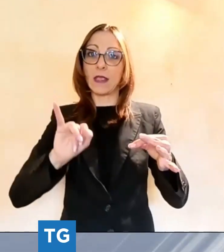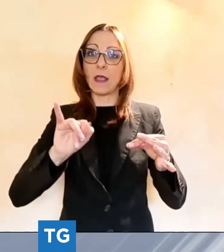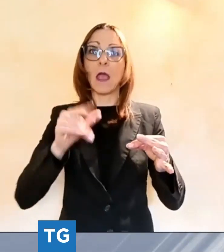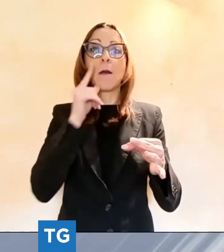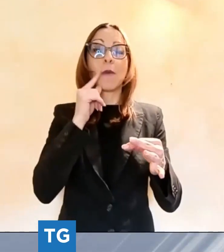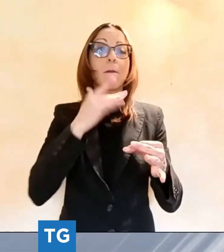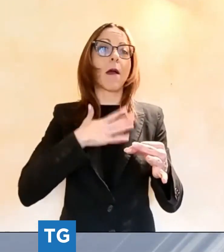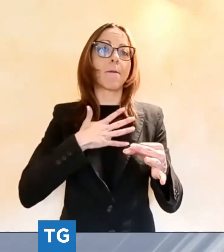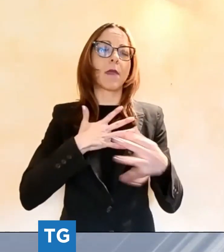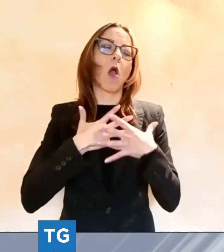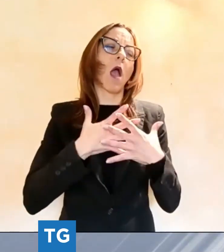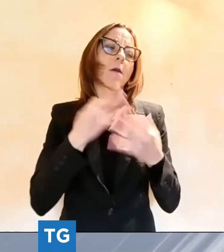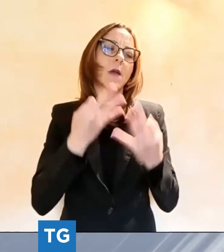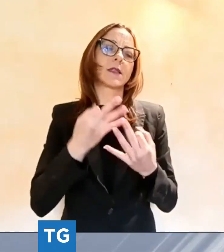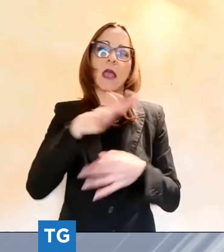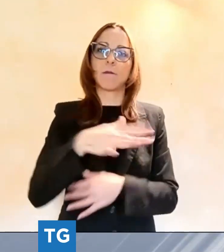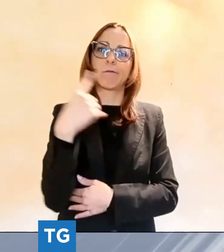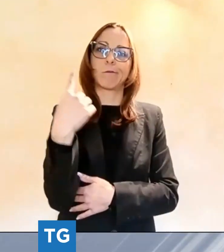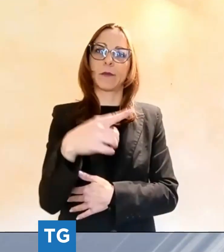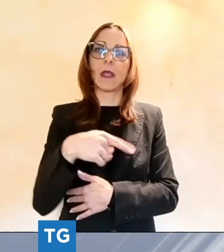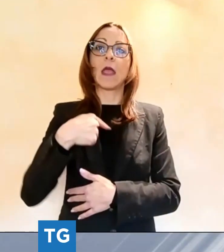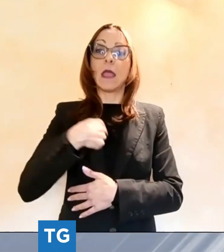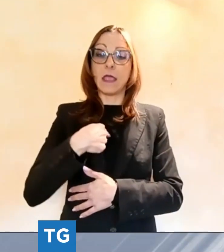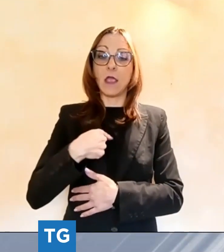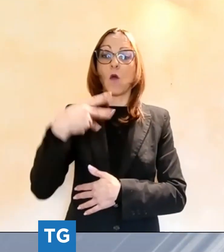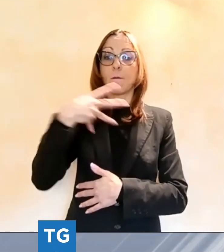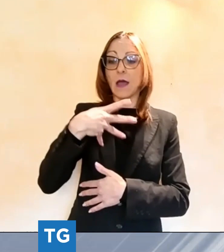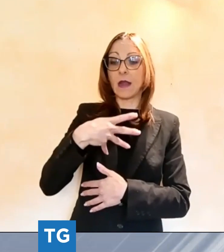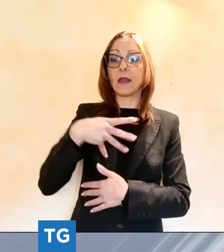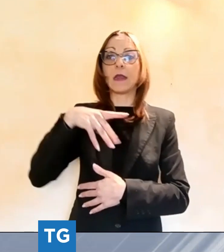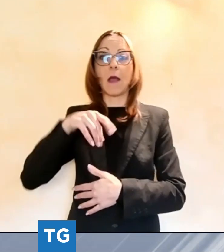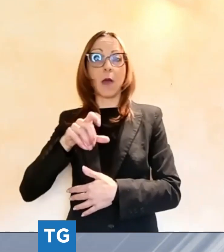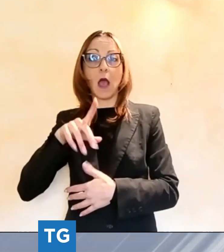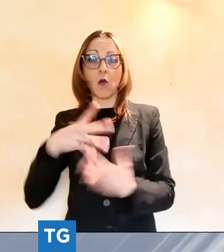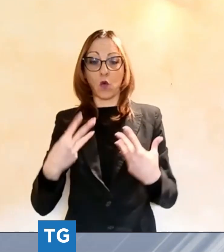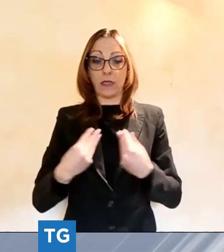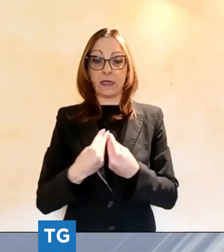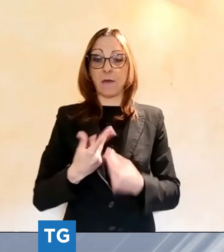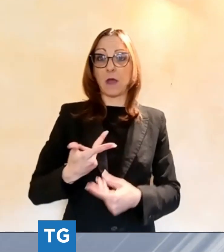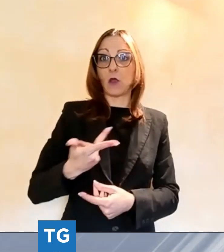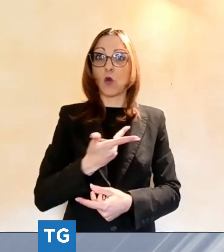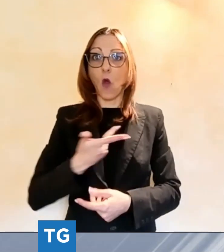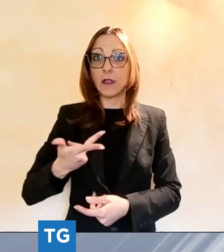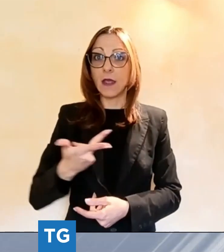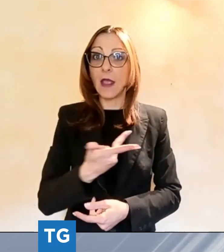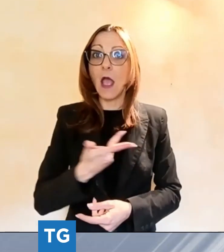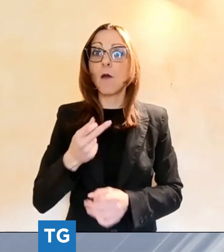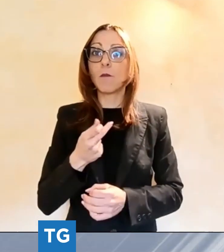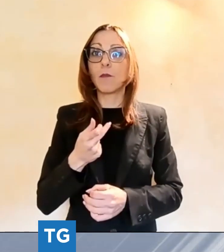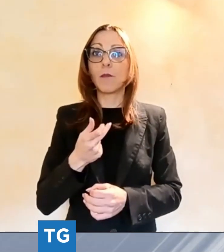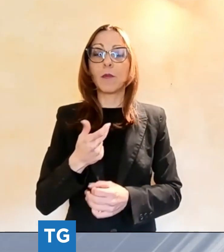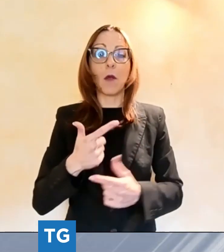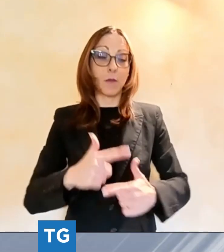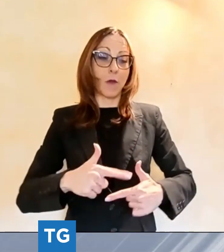deciso di mettere così, di fare un piccolo gesto di disponibilità nei confronti della